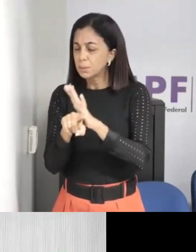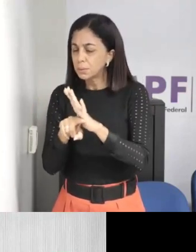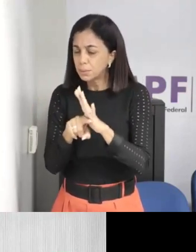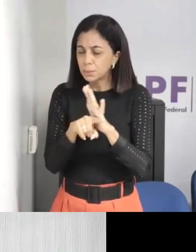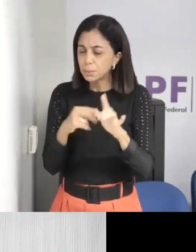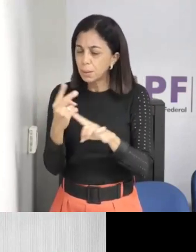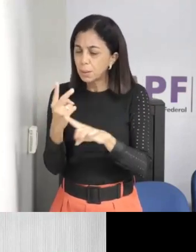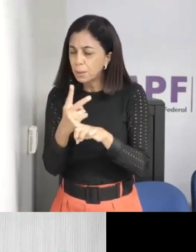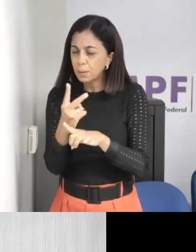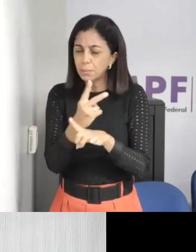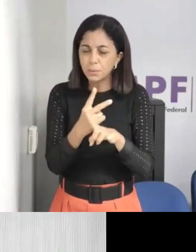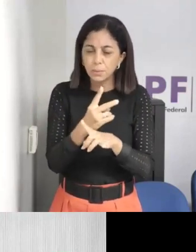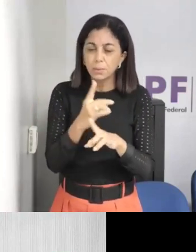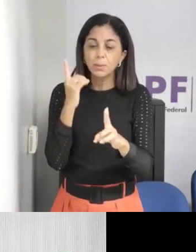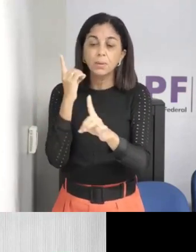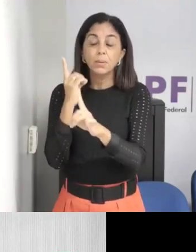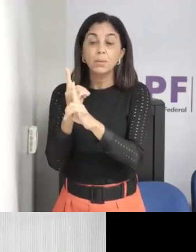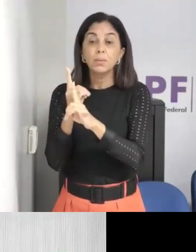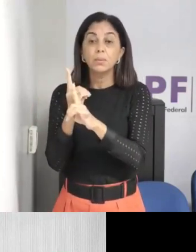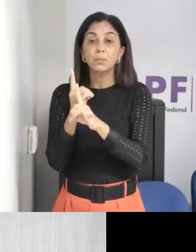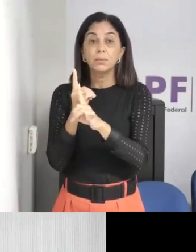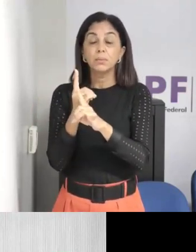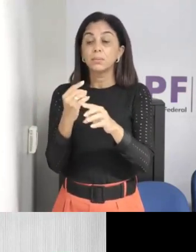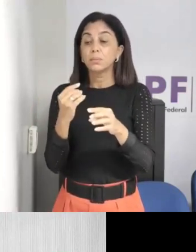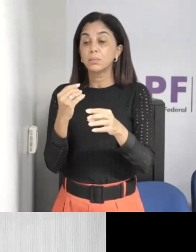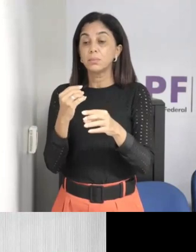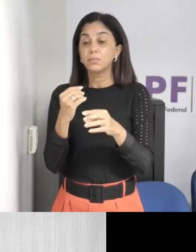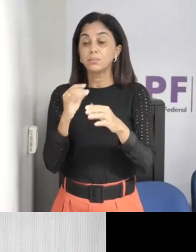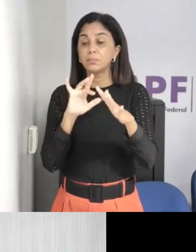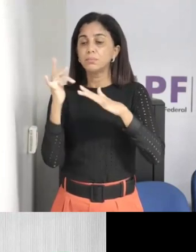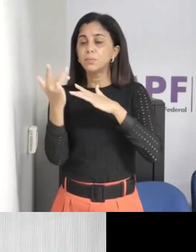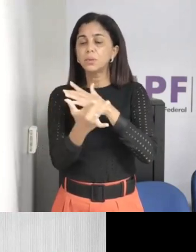notícias de abuso em relação ao abuso virtual?